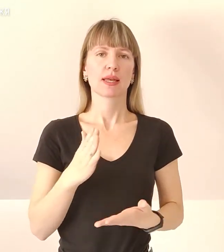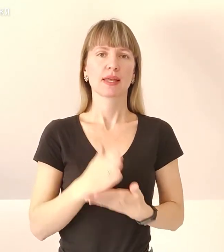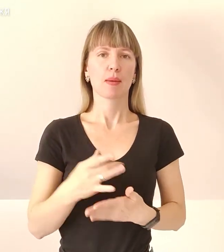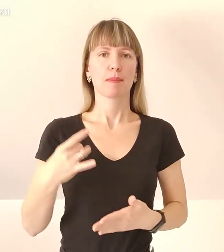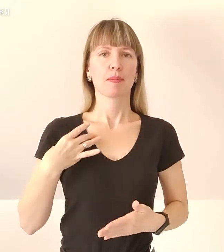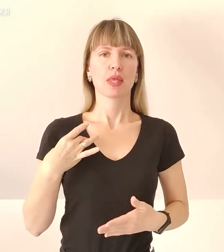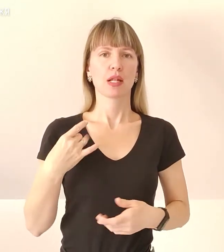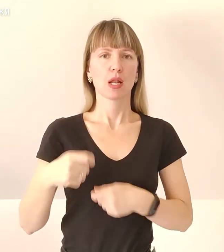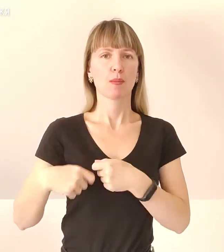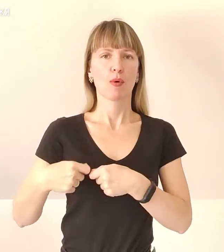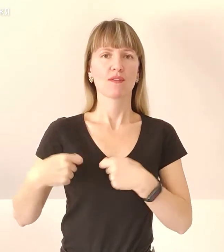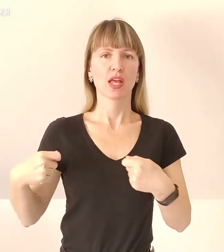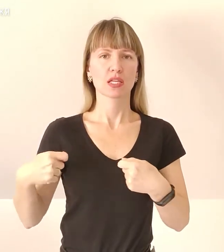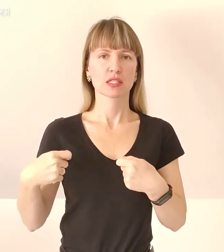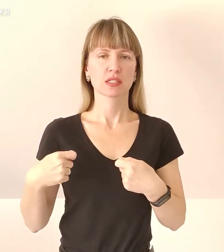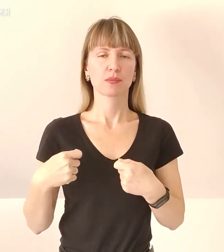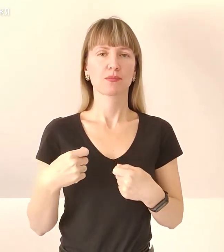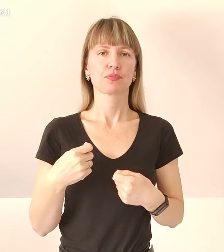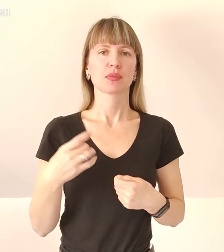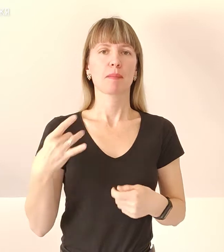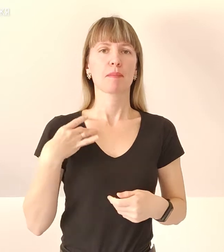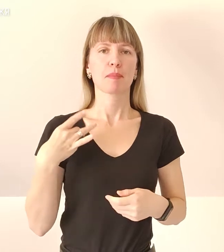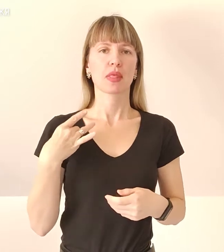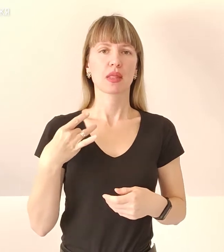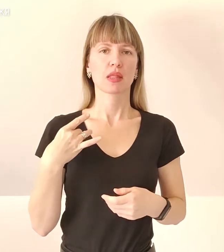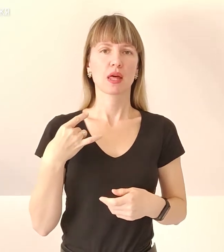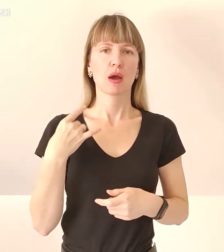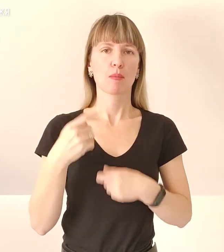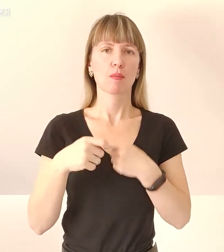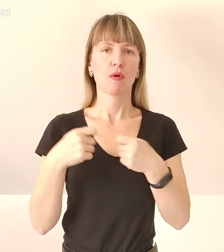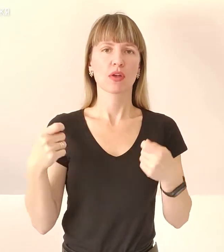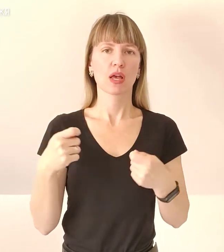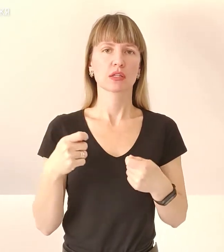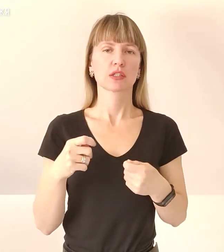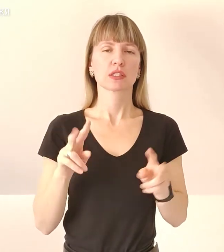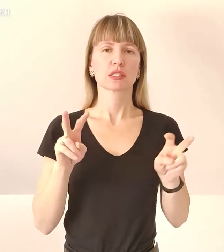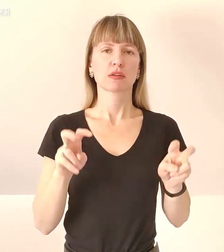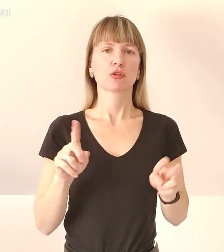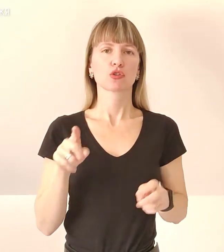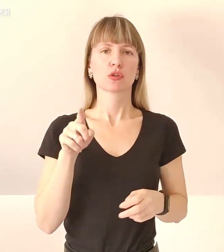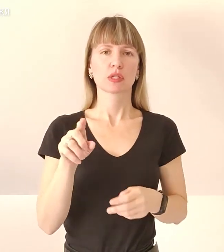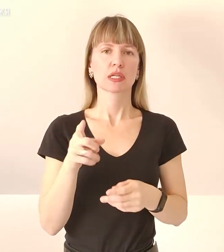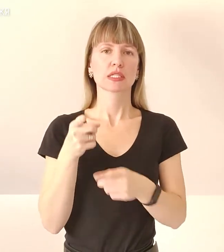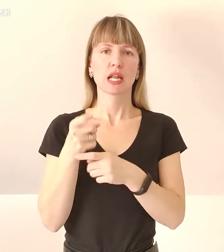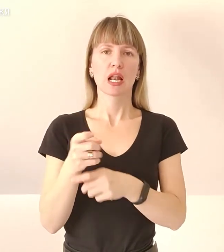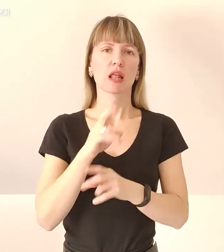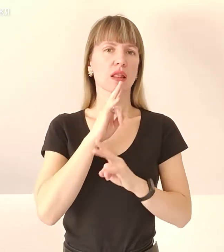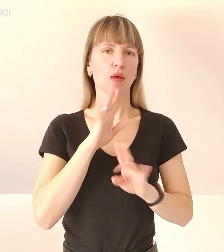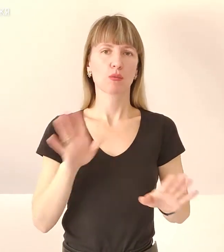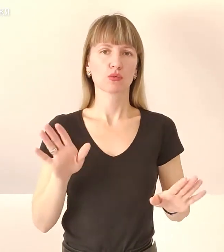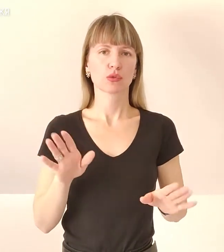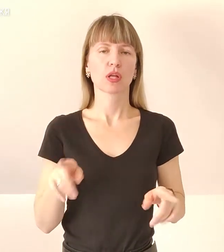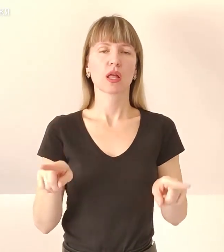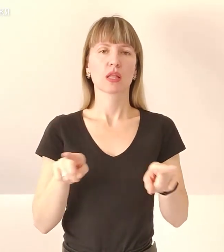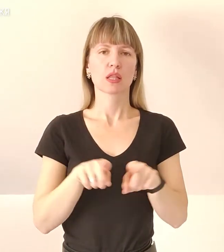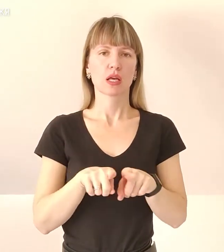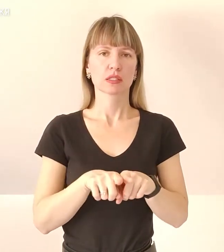пов'язки. Тобто біла пов'язка як ознака того, чи символ того, що в них не будуть стріляти. Так само Тетяна